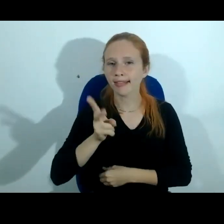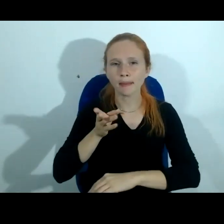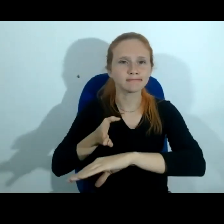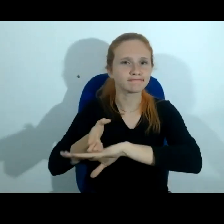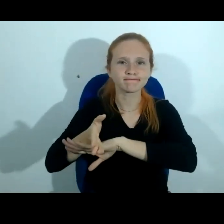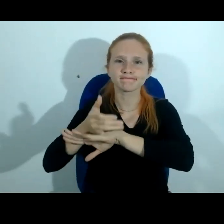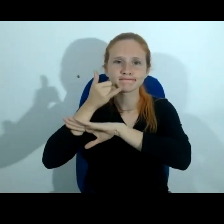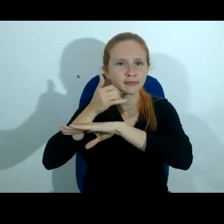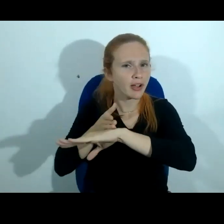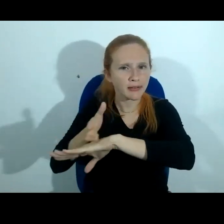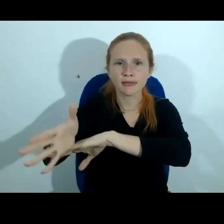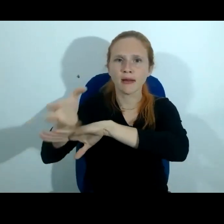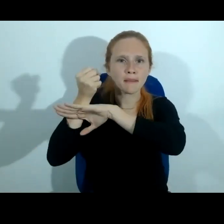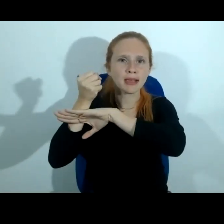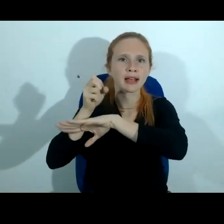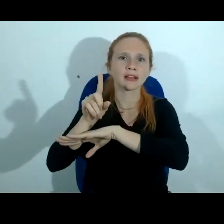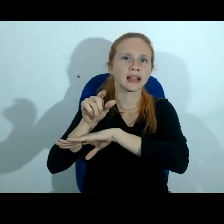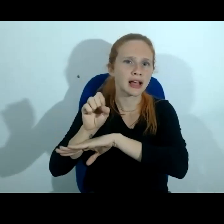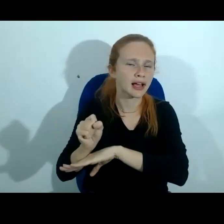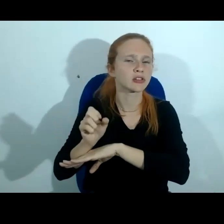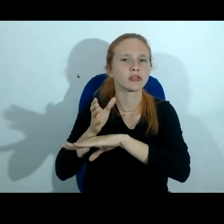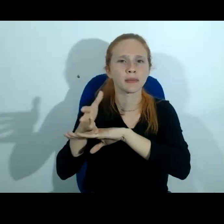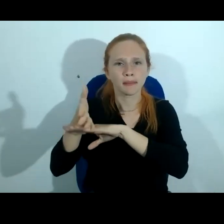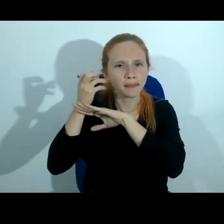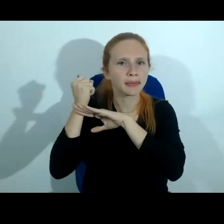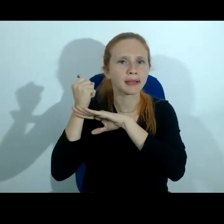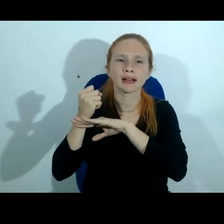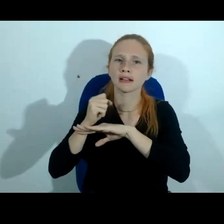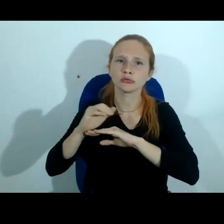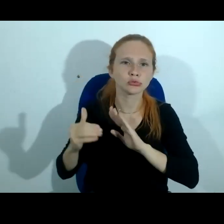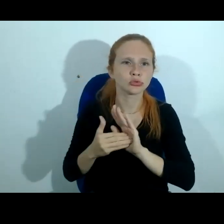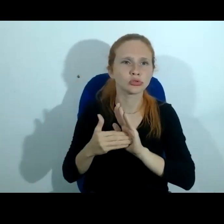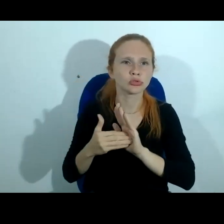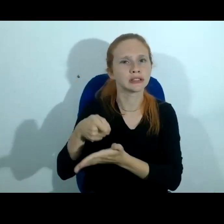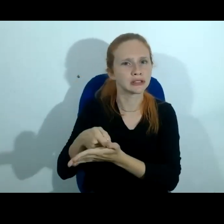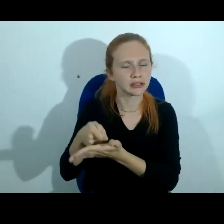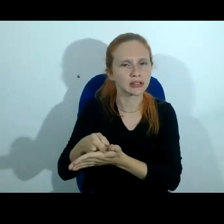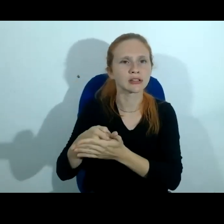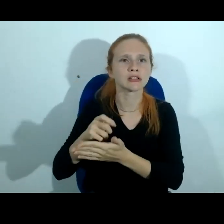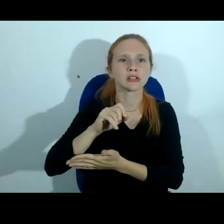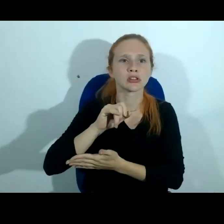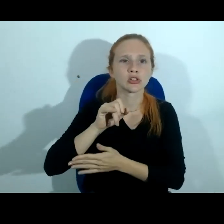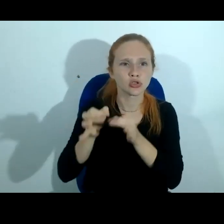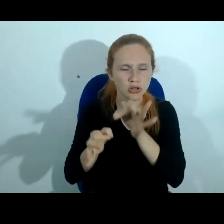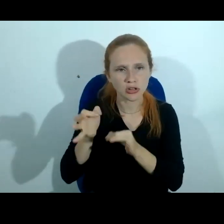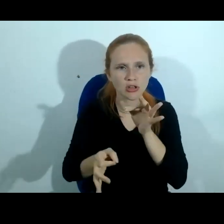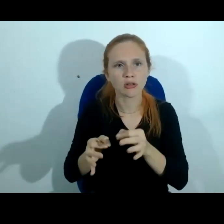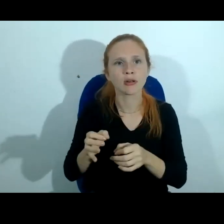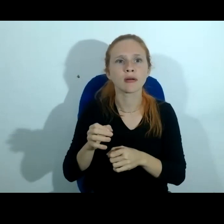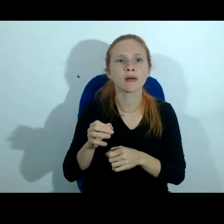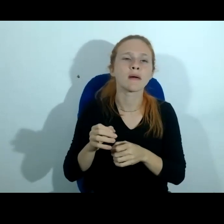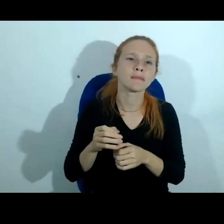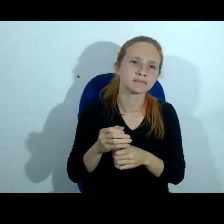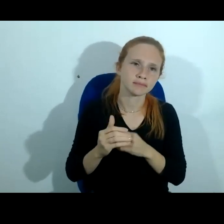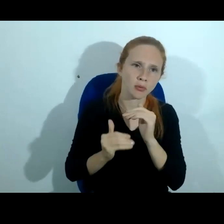intrusivas a gente vai minimizar esse dano minimizando o dano exigindo reserva da jurisdição princípio da proporcionalidade com base